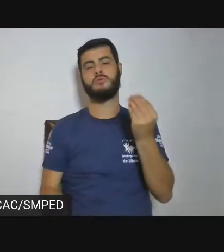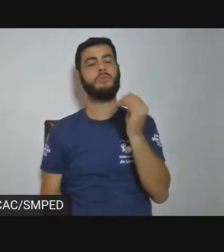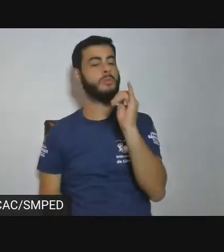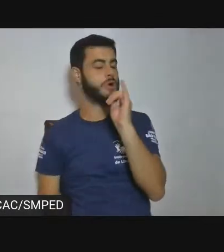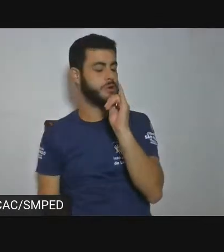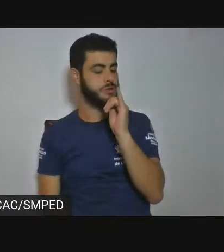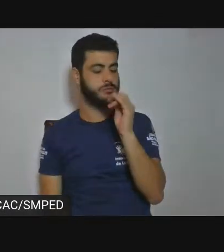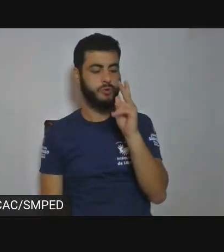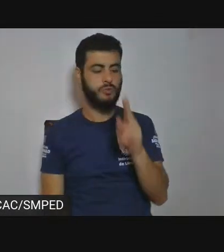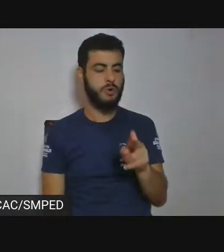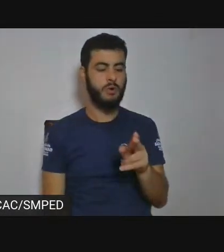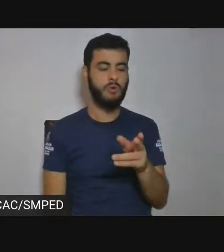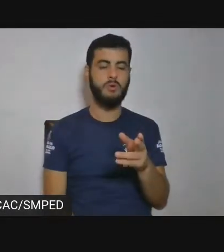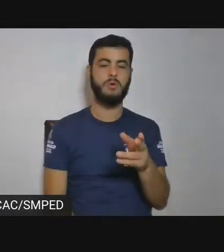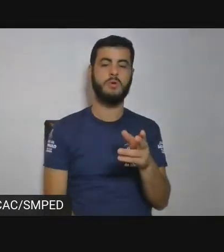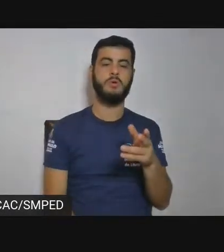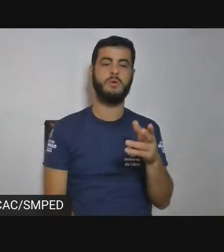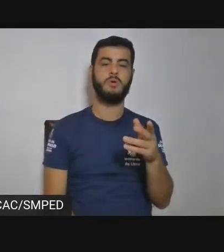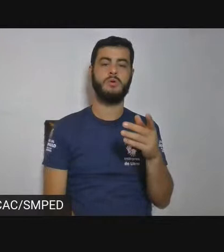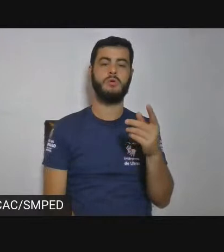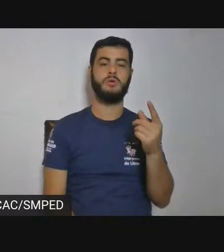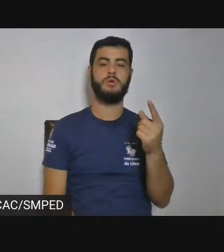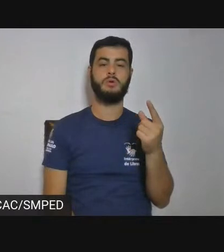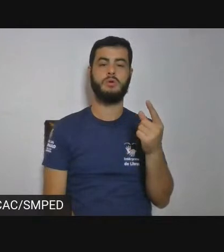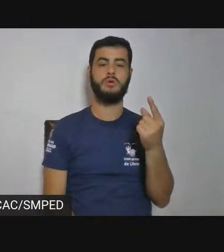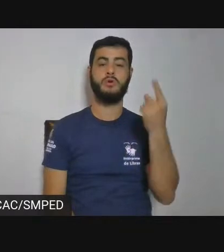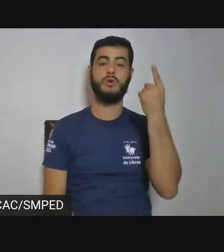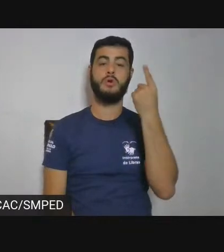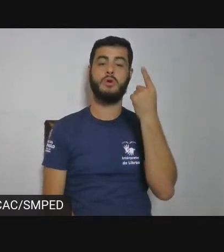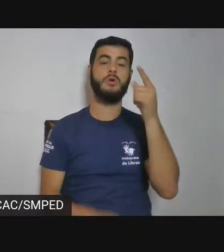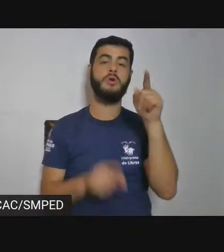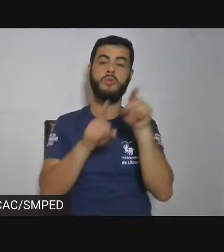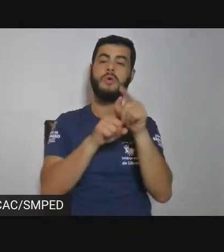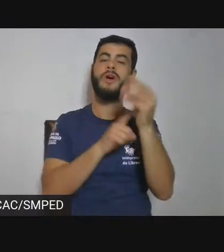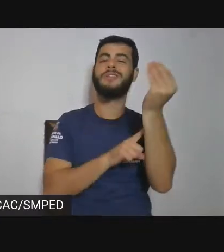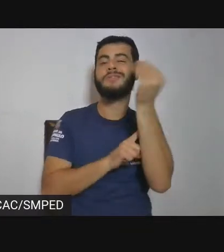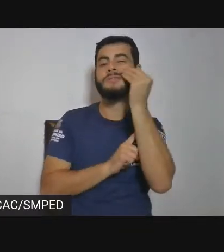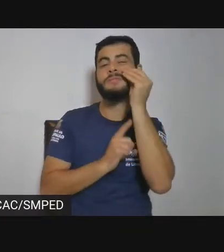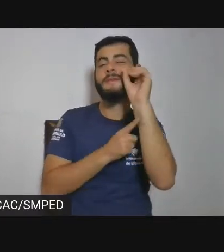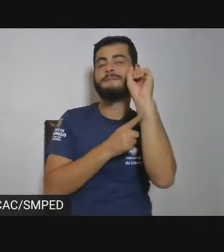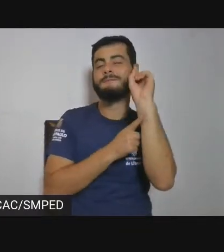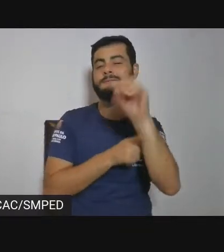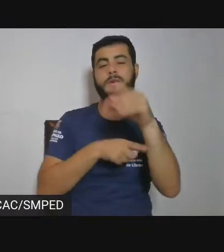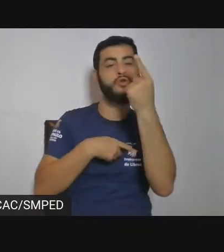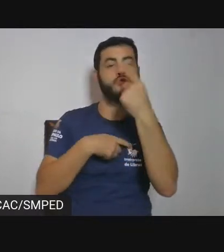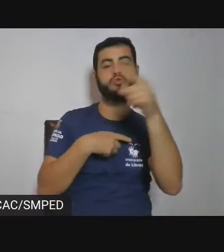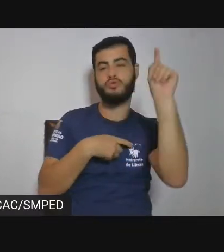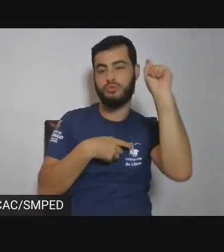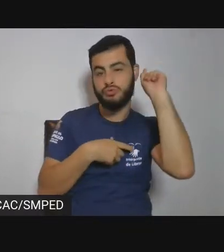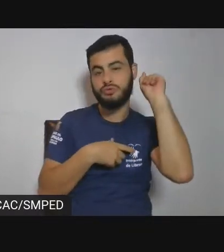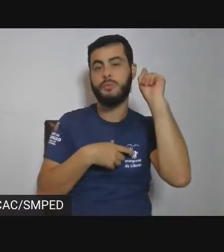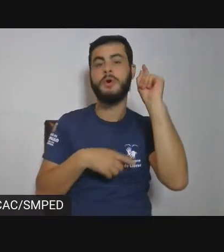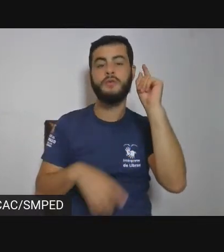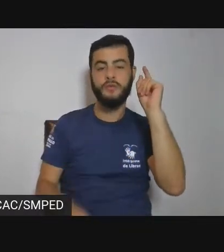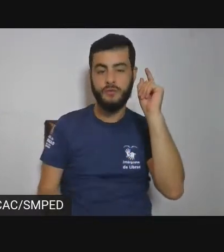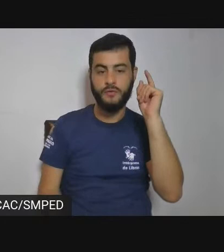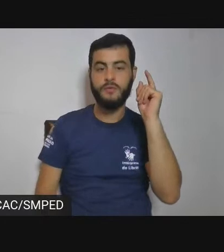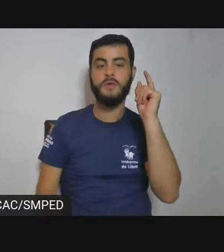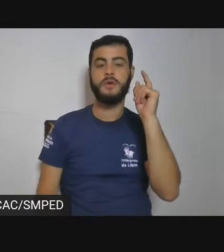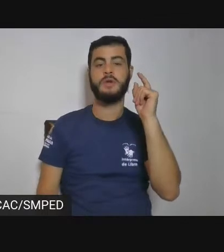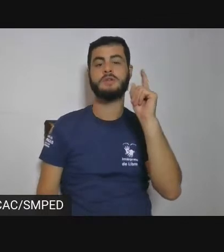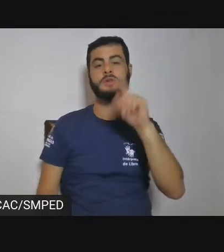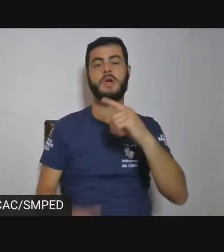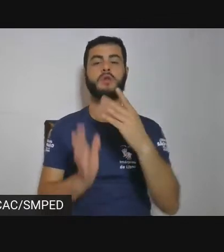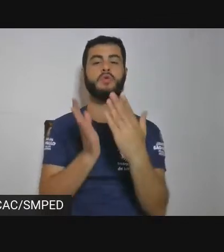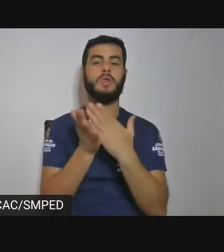o último boomerang lançado daquela exposição, é justamente o livro, o livro,